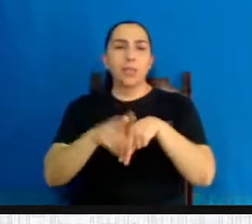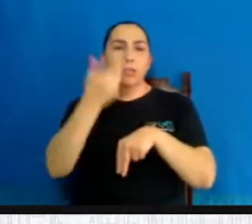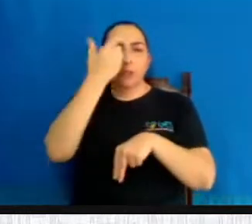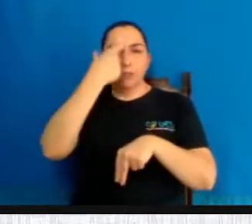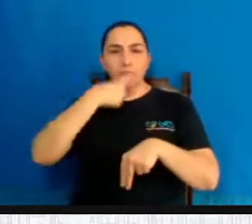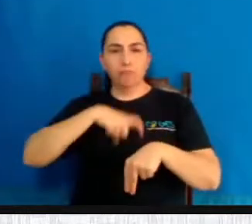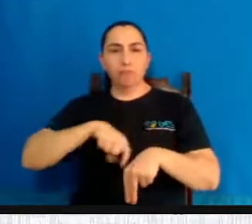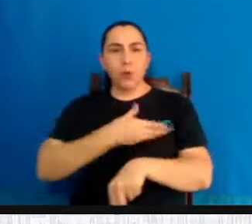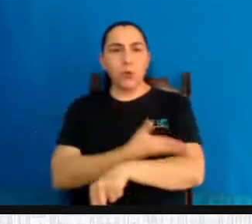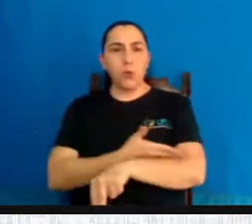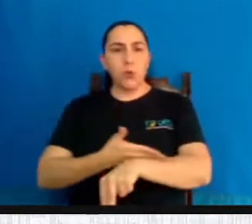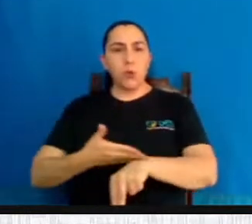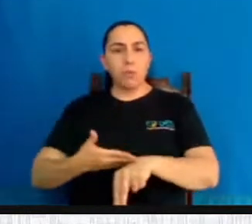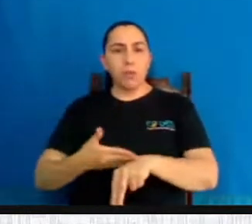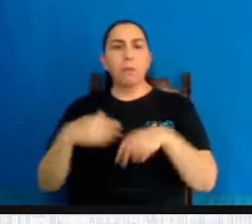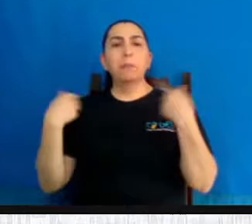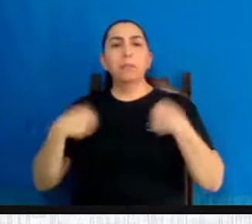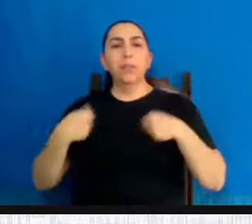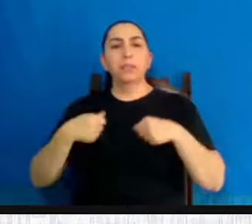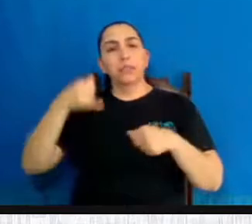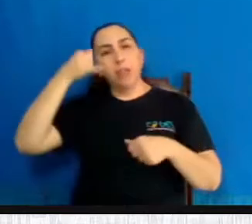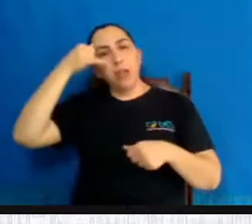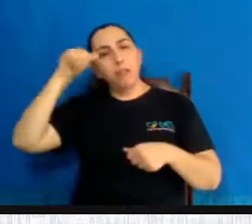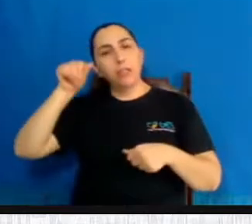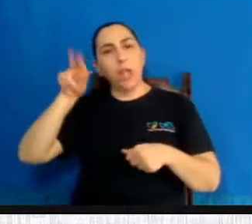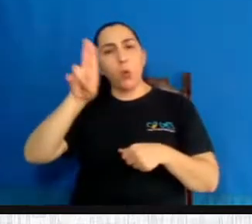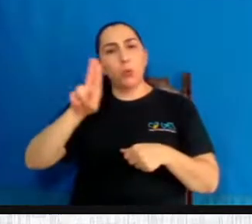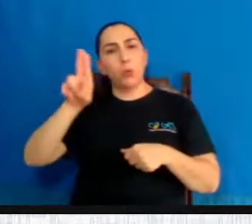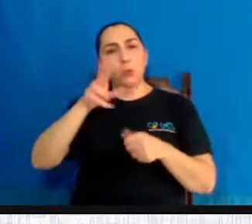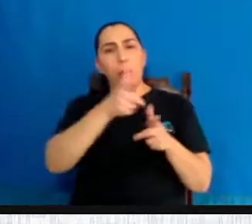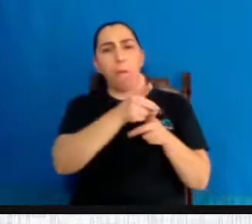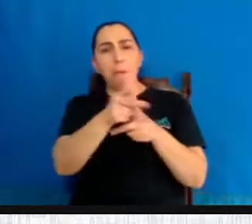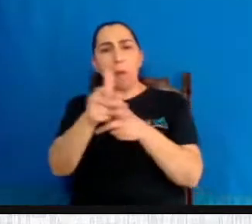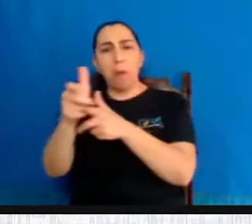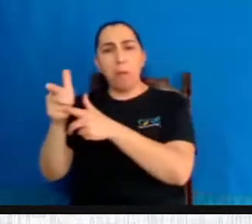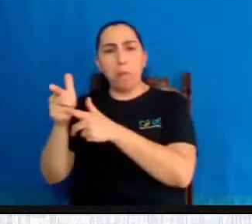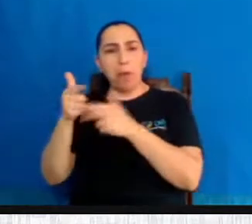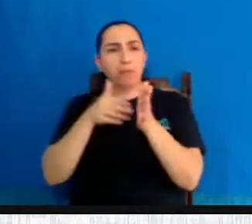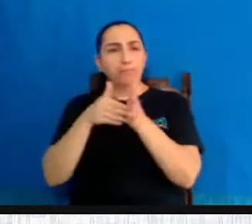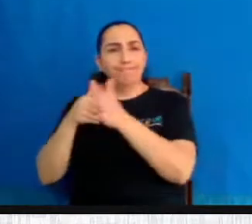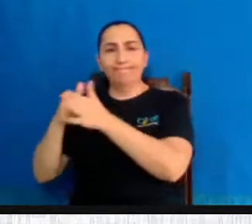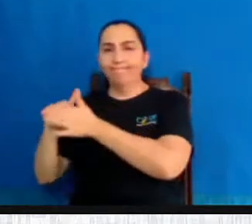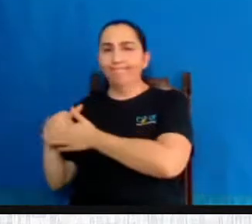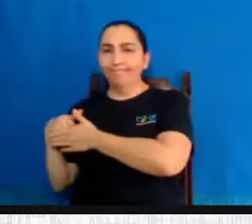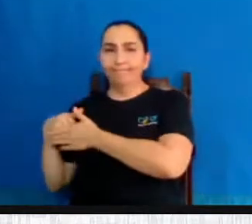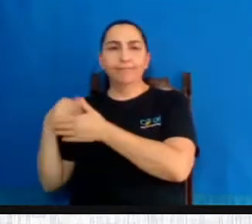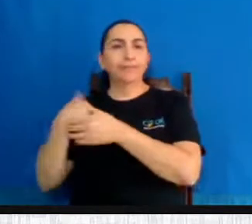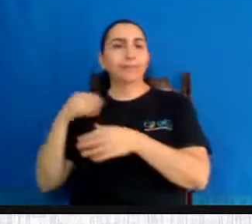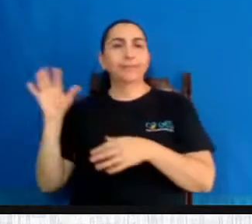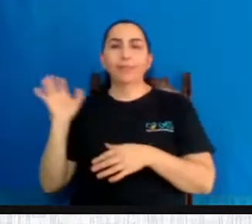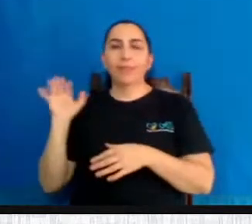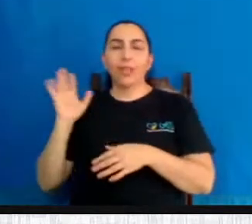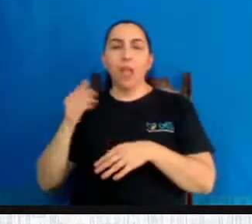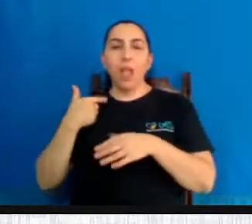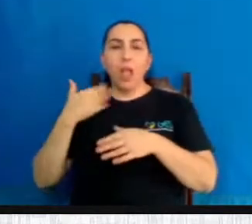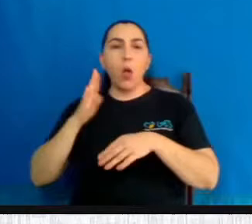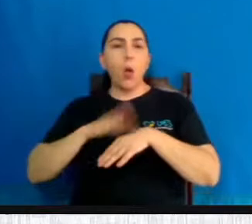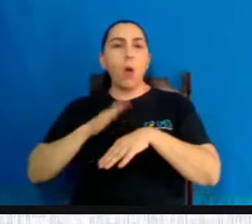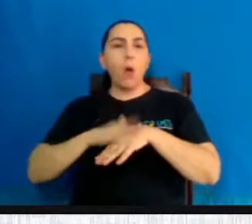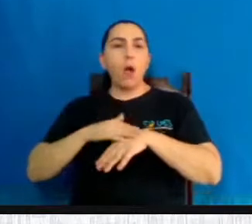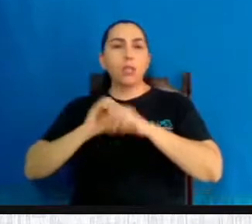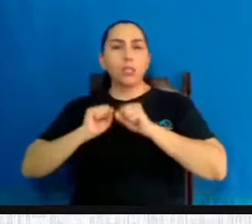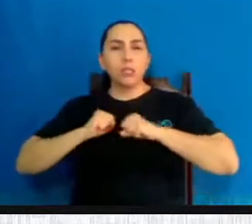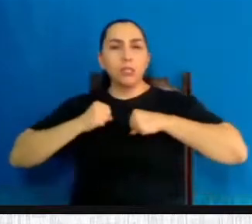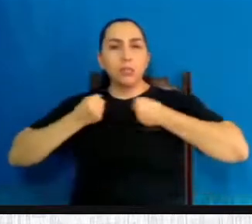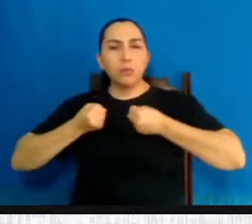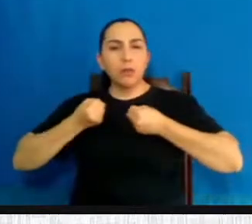esquivar do uso de armas homicidas, não é? e que é a nossa segurança, é a nossa consciência tranquila, é